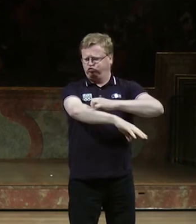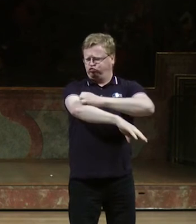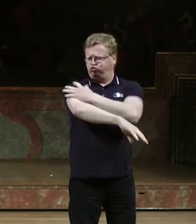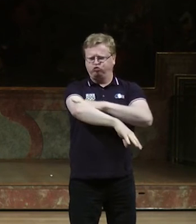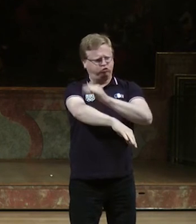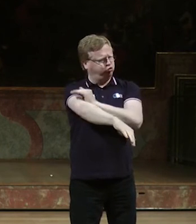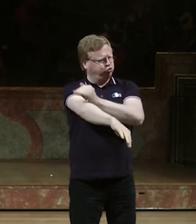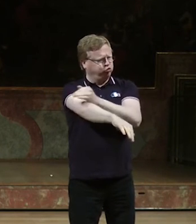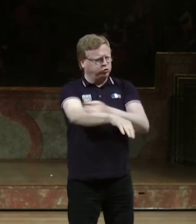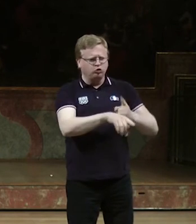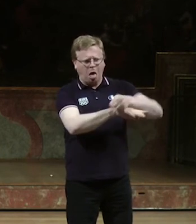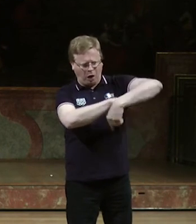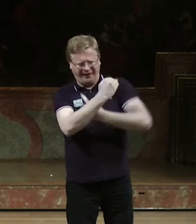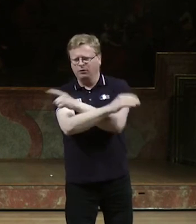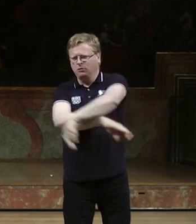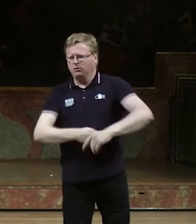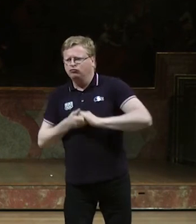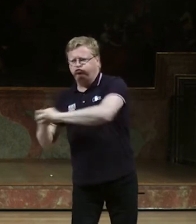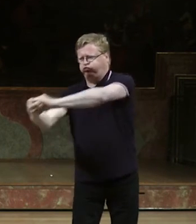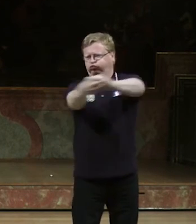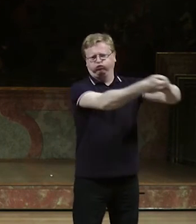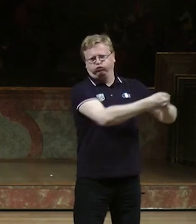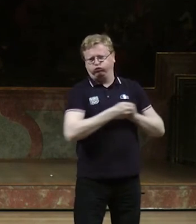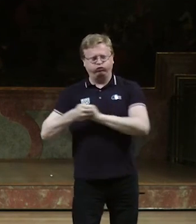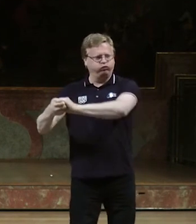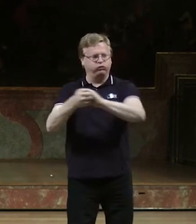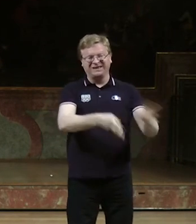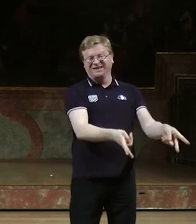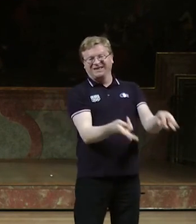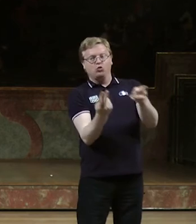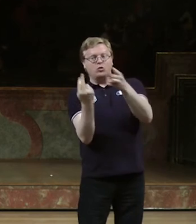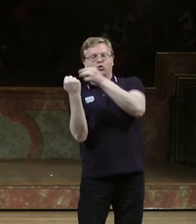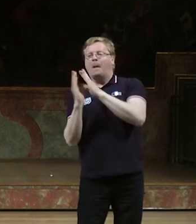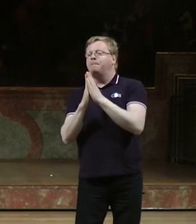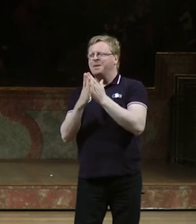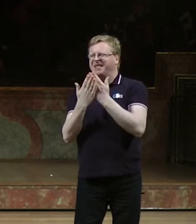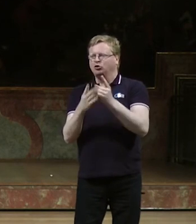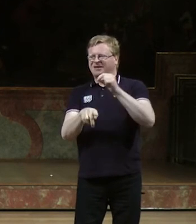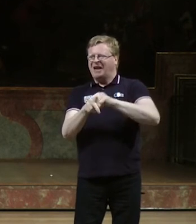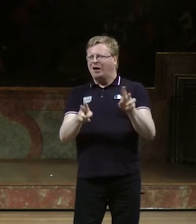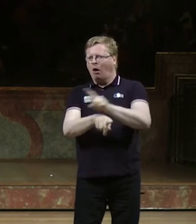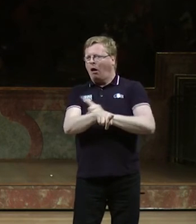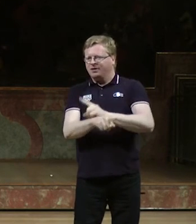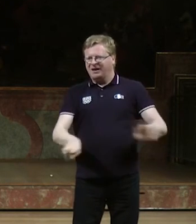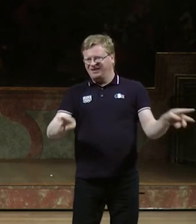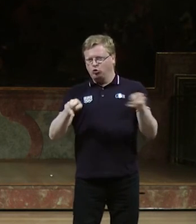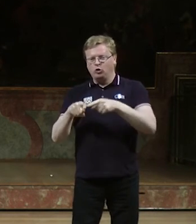Und glauben Sie mir, wie bei Adam und Eva, da würde keine Schlange an jemanden beißen und jemanden vergiften, wenn alles im Balance wäre.